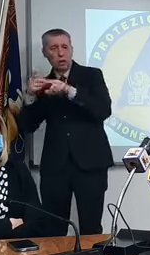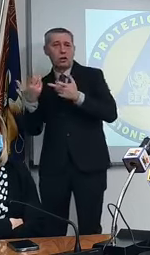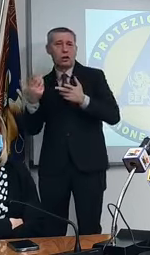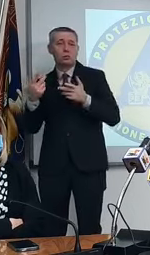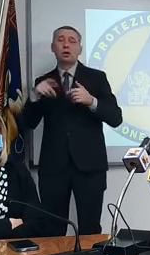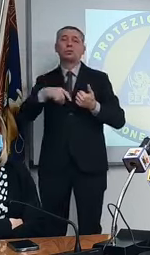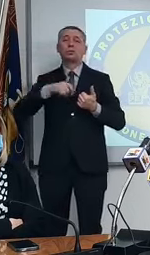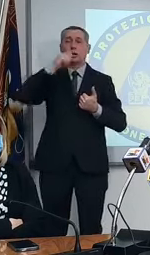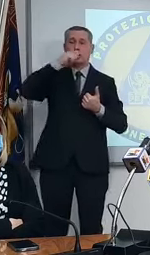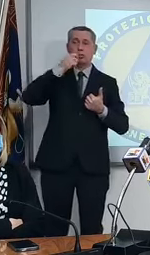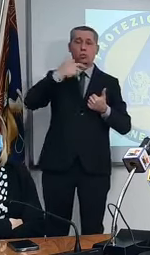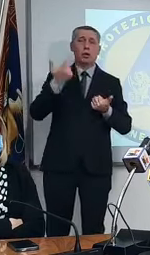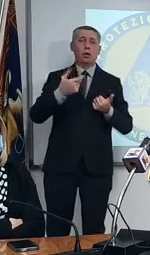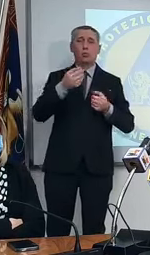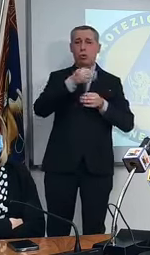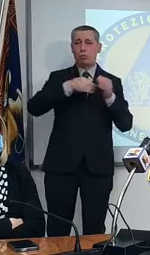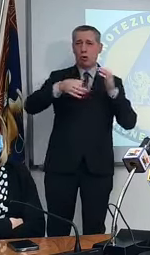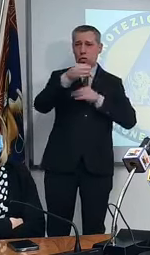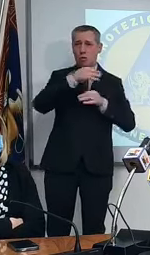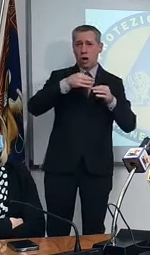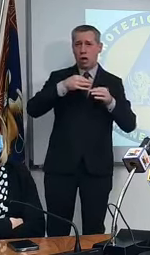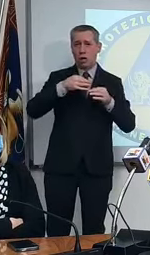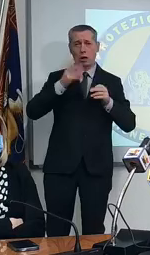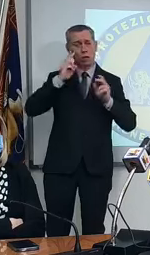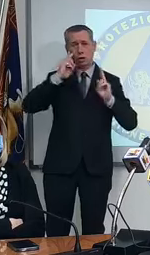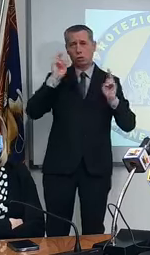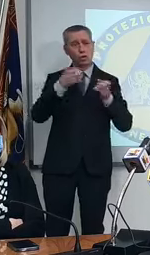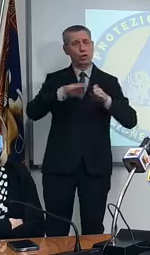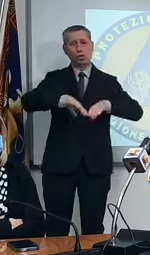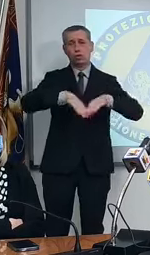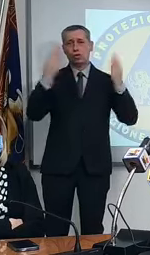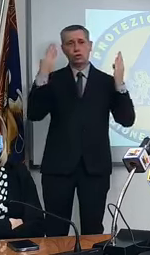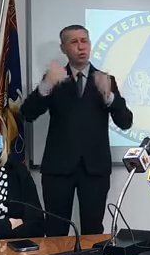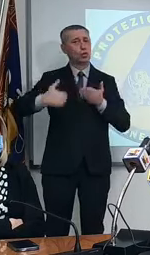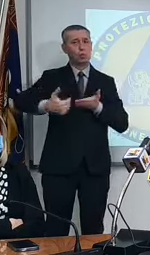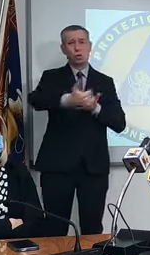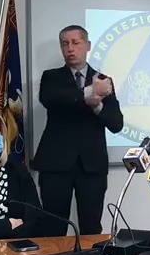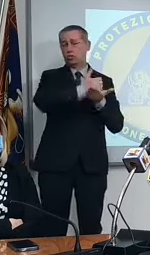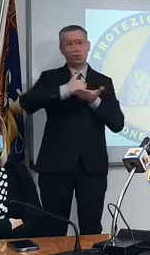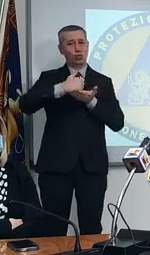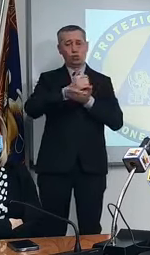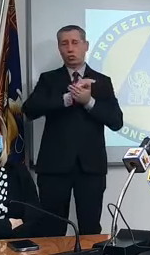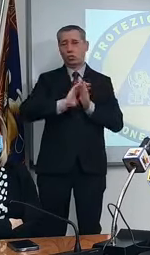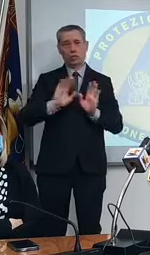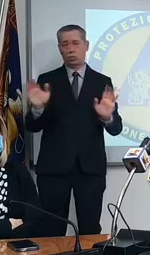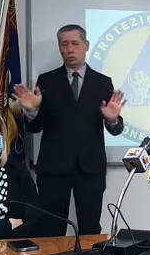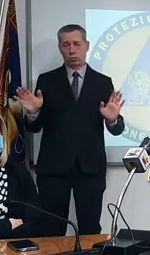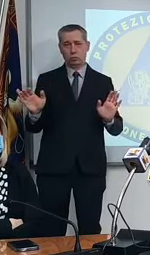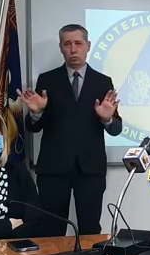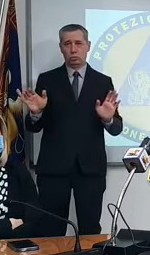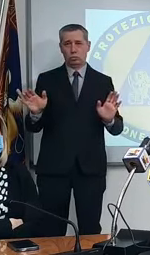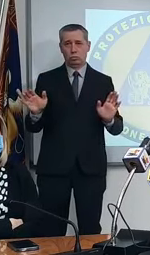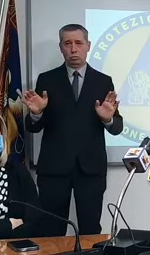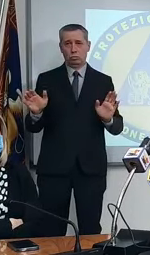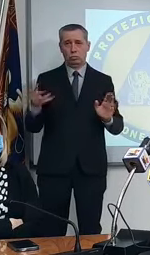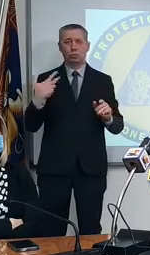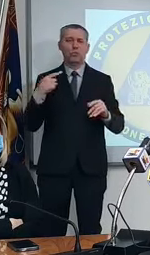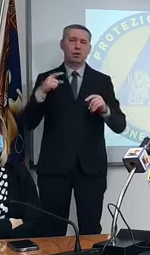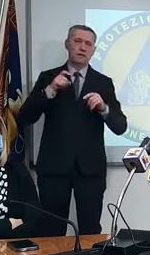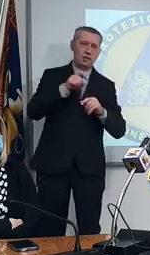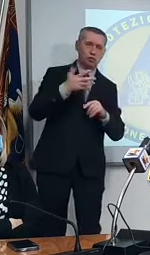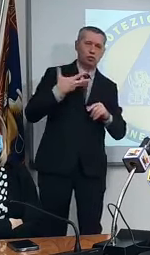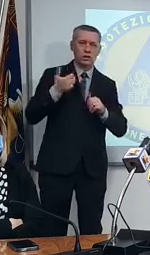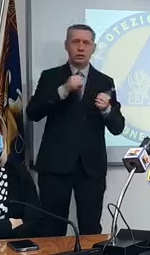il tampone molecolare rileva leggo leggo che rileva insomma la presenza del virus